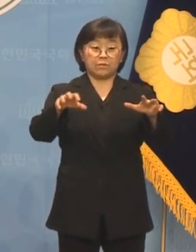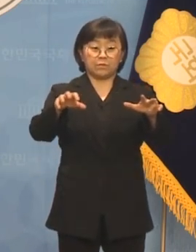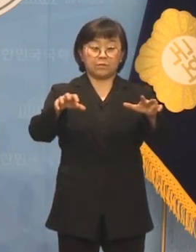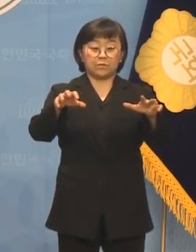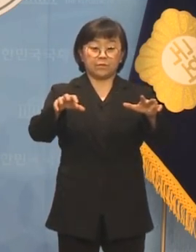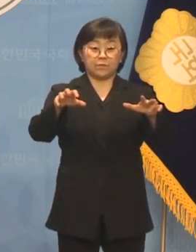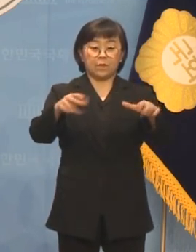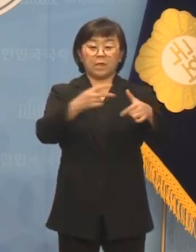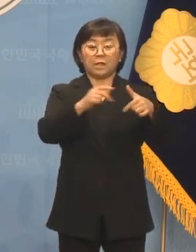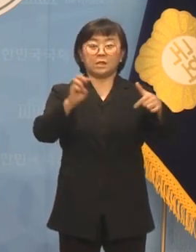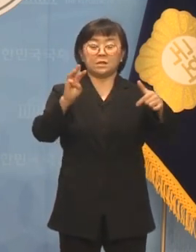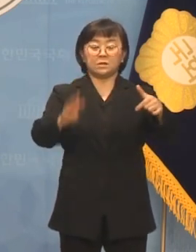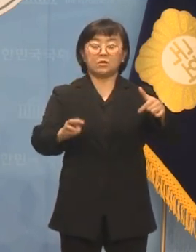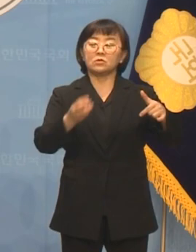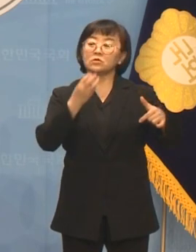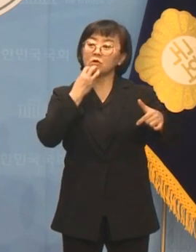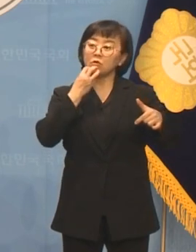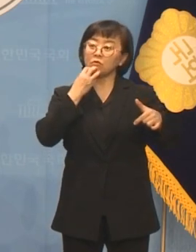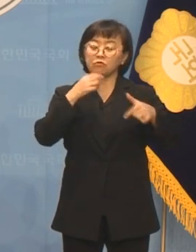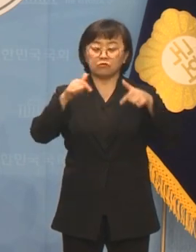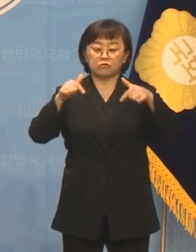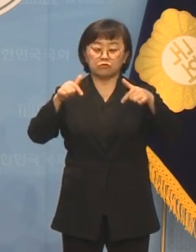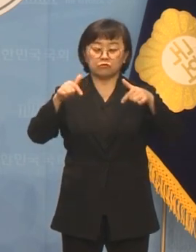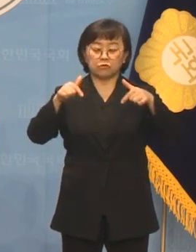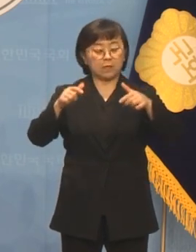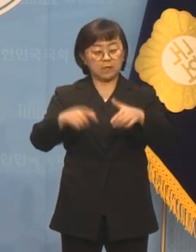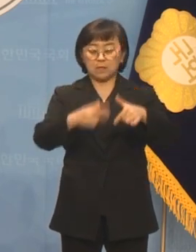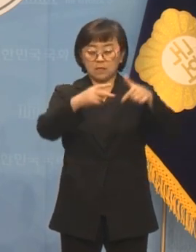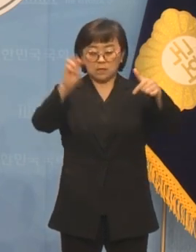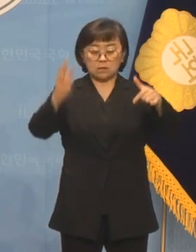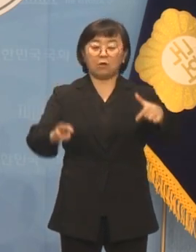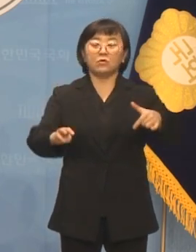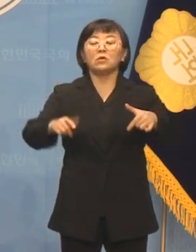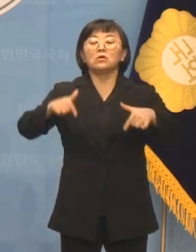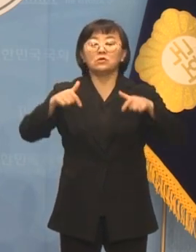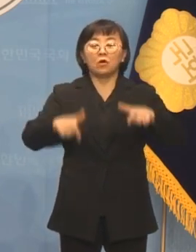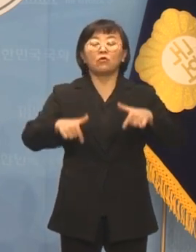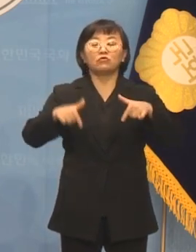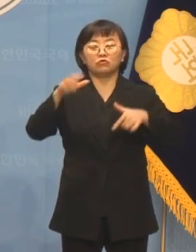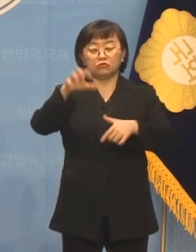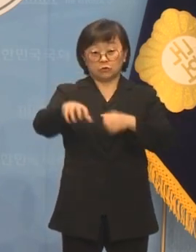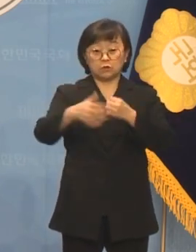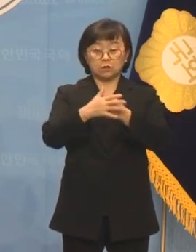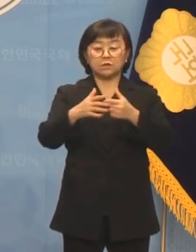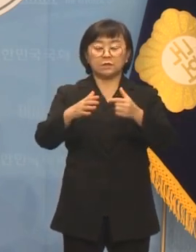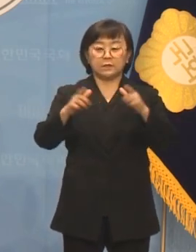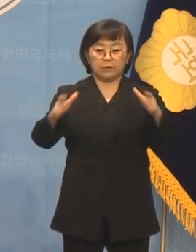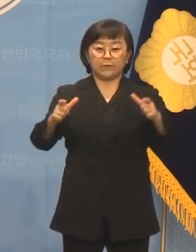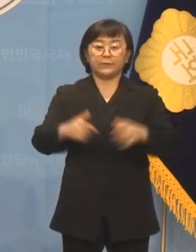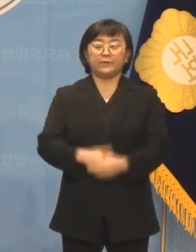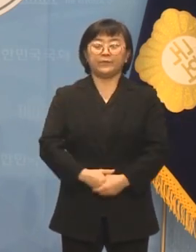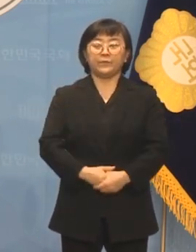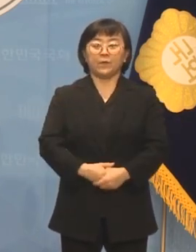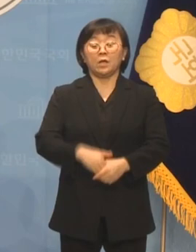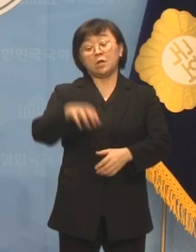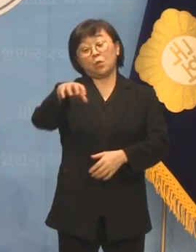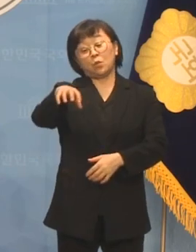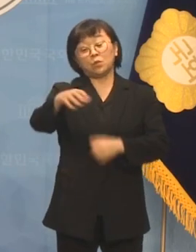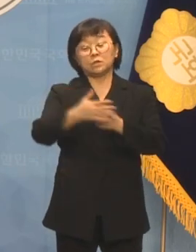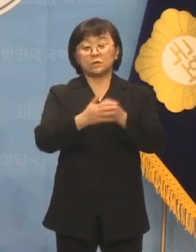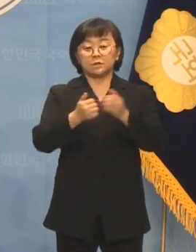인천 서구울 지역이었습니다. 제게 인천 서구울은 위로의 지역,